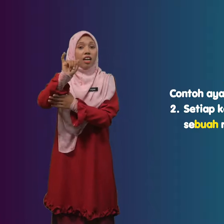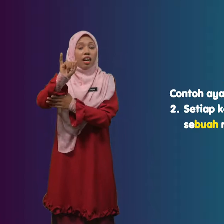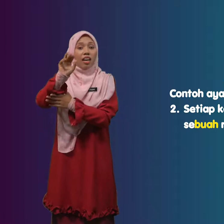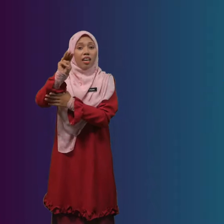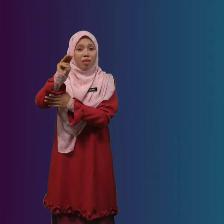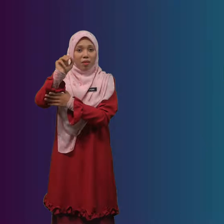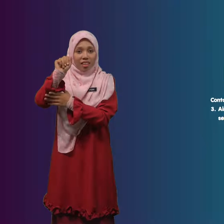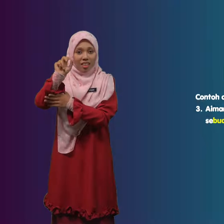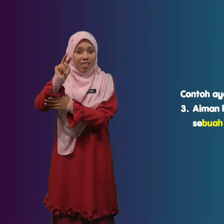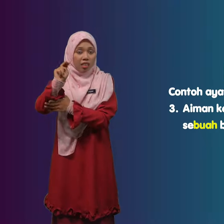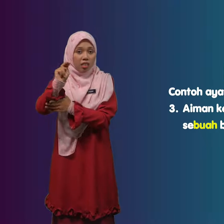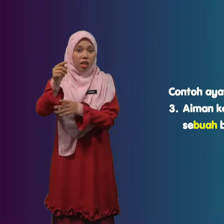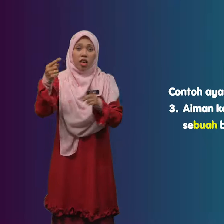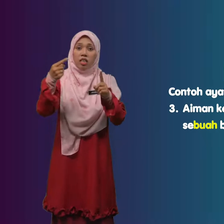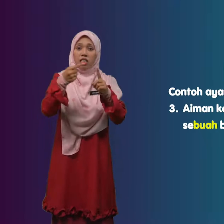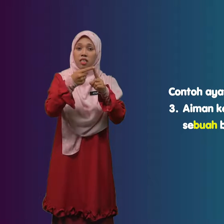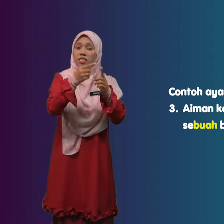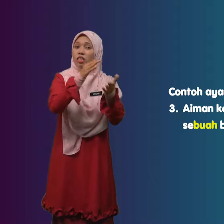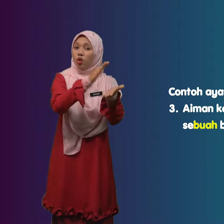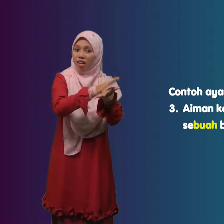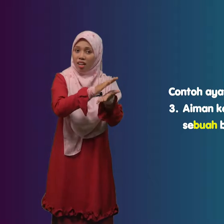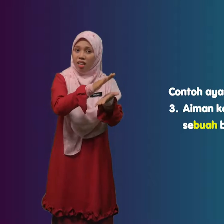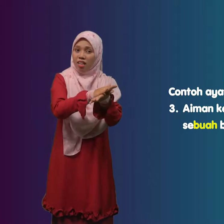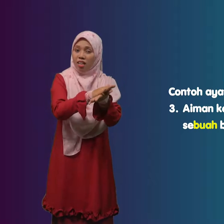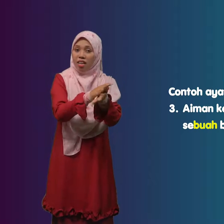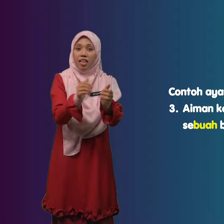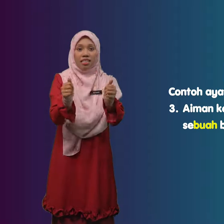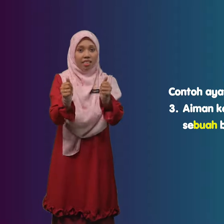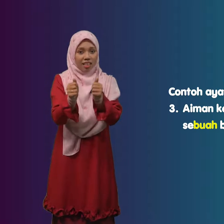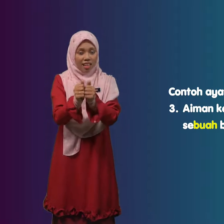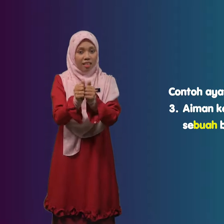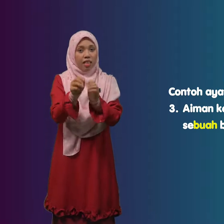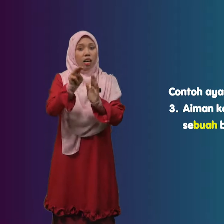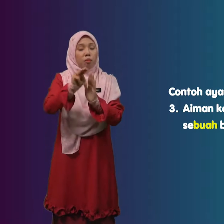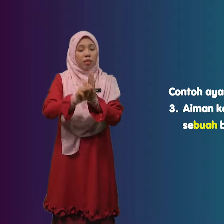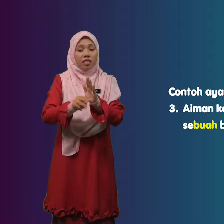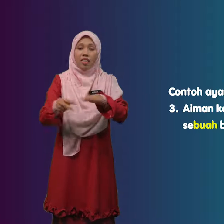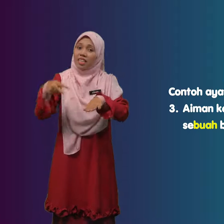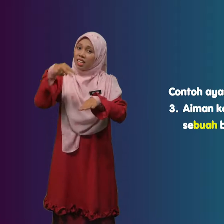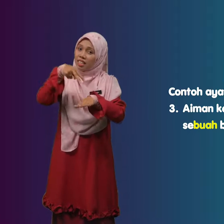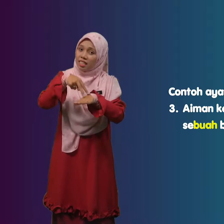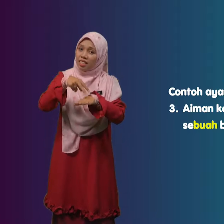Aiman Kesekolah Dengan Menaiki